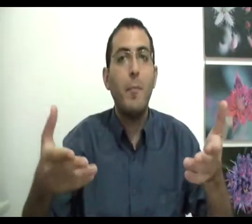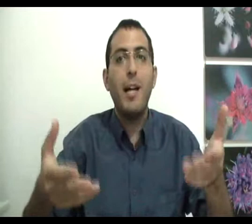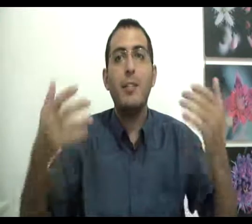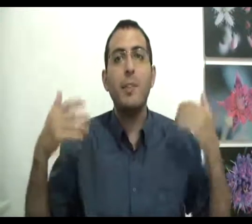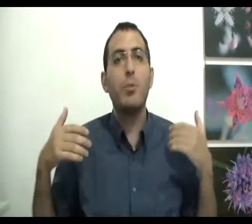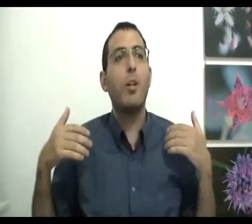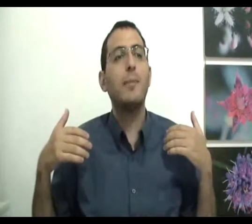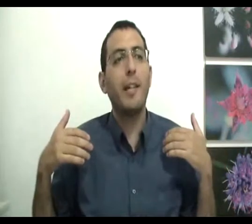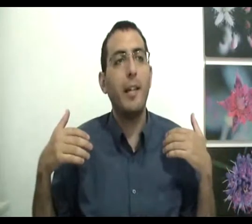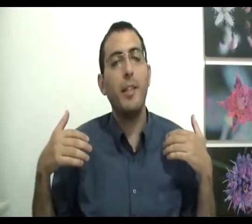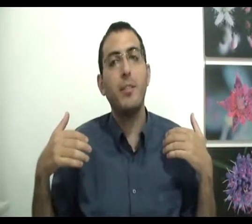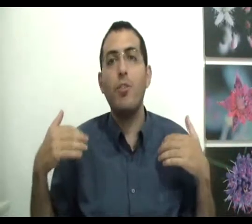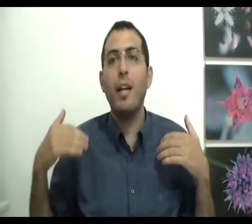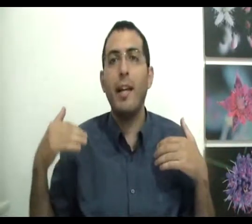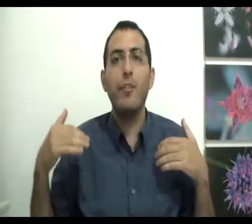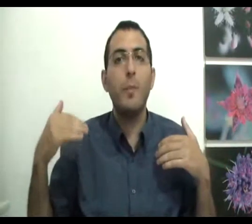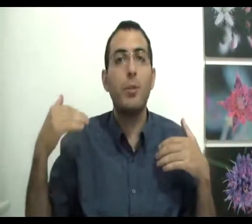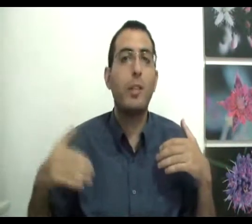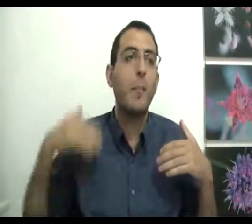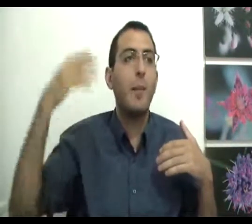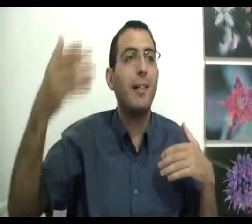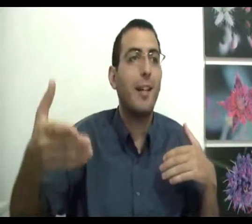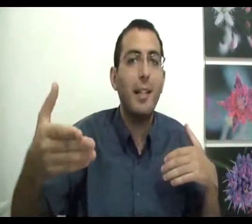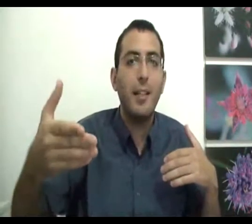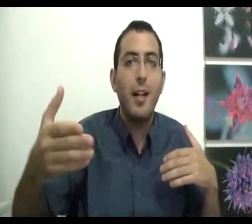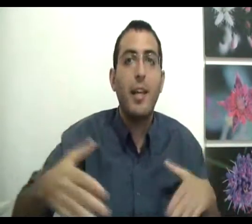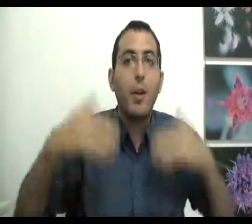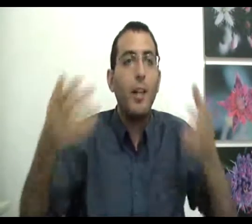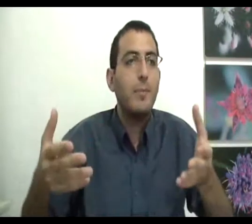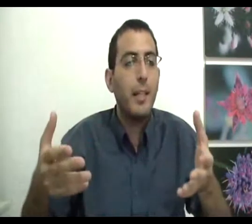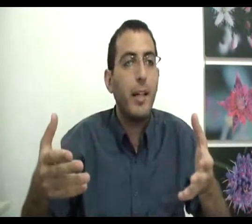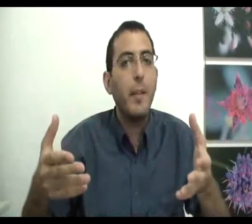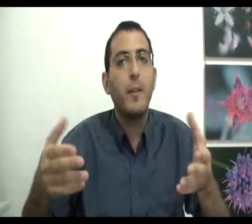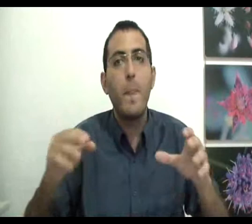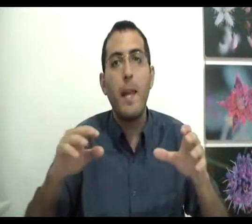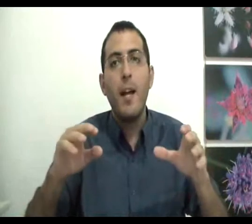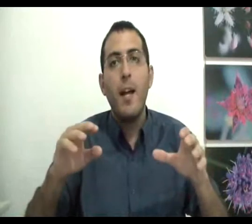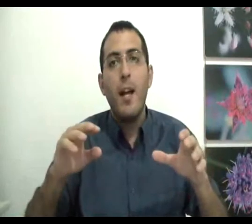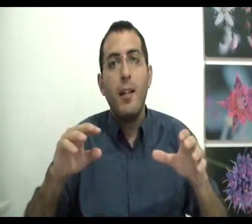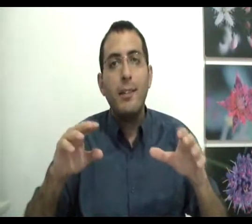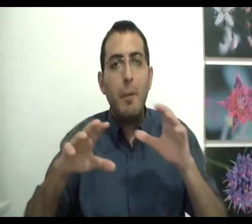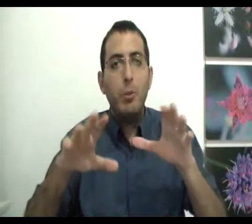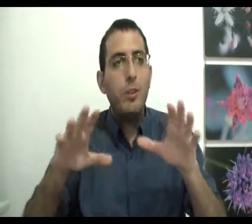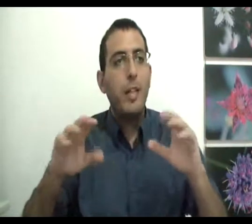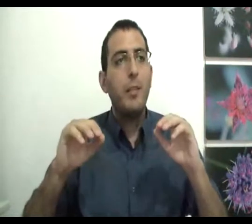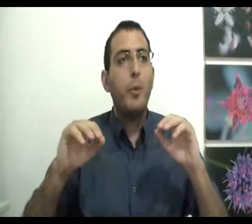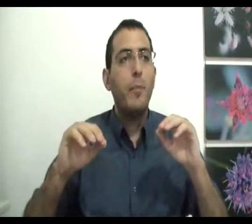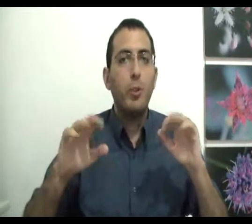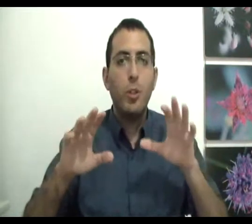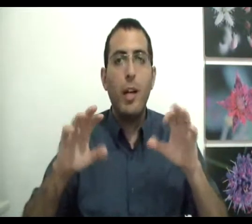מאחר שהמציאות כל הזמן קיימת אז לא שייך להגיד שהמציאות קיימת למען תכלית כי היא כל הזמן קיימת זה משהו שצריך להתבונן בו שכל אחד